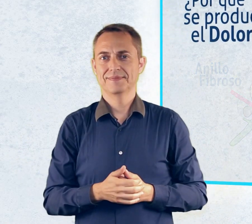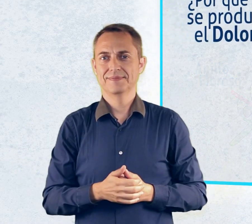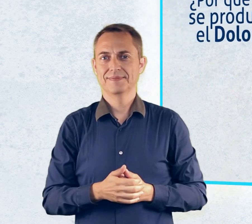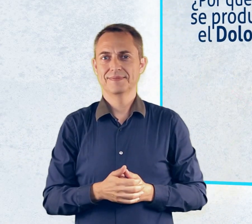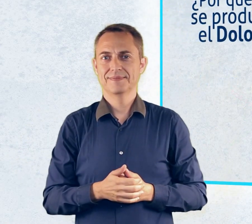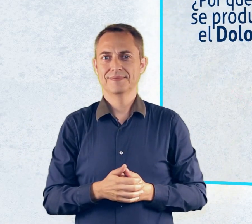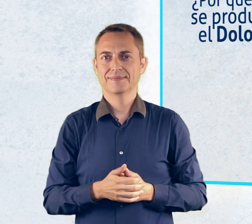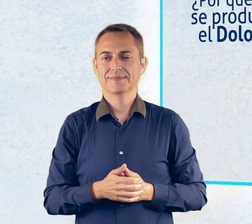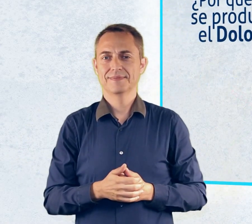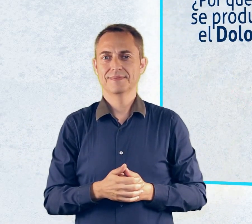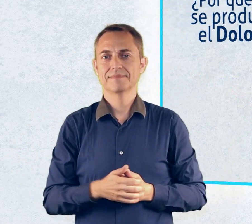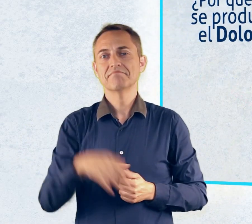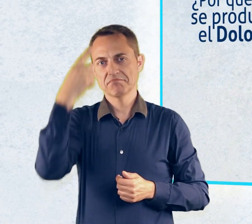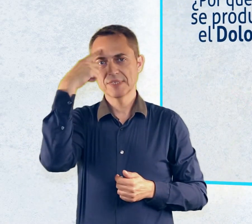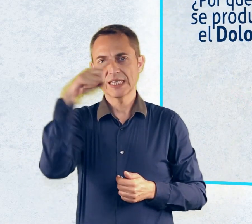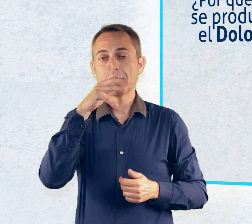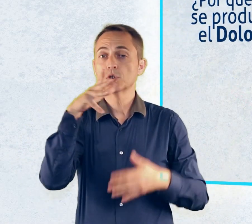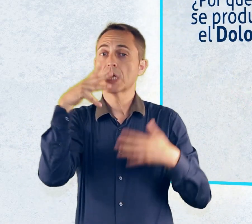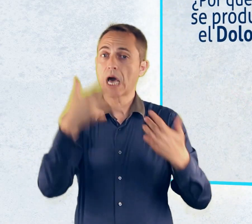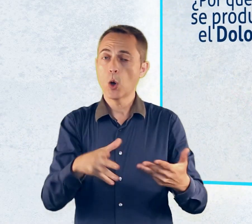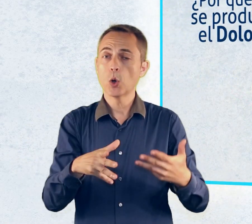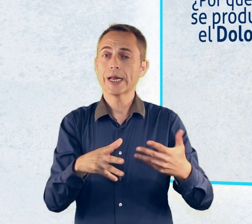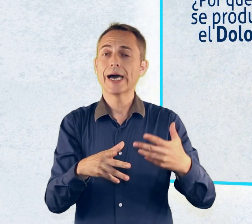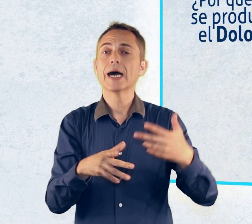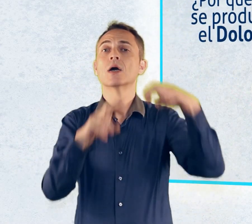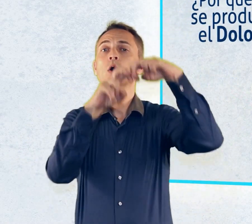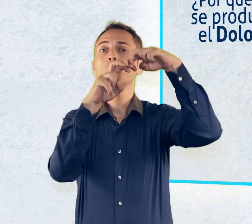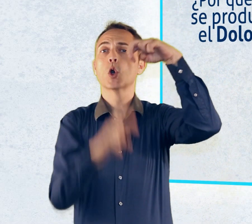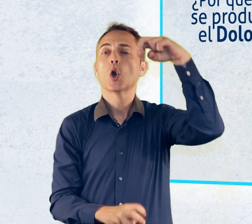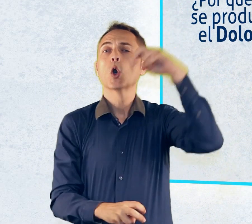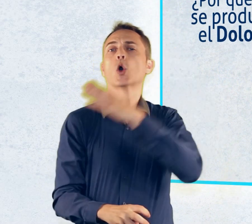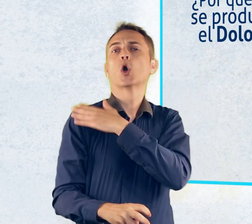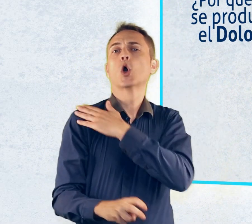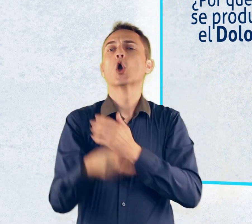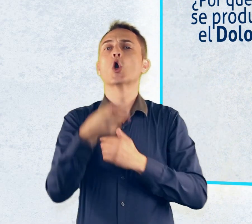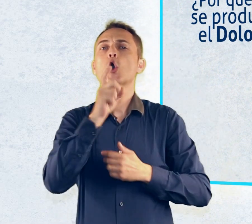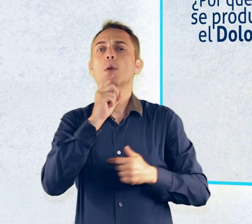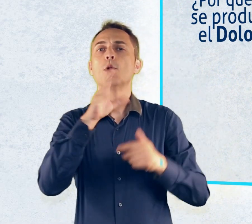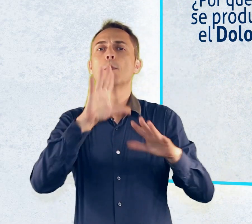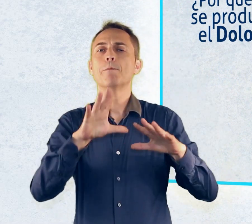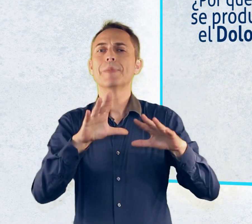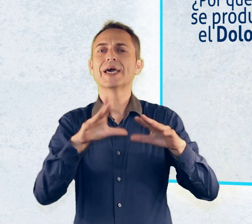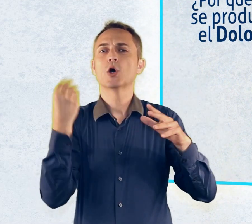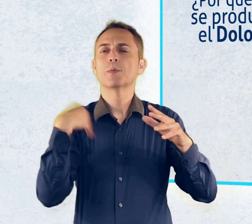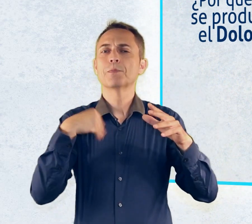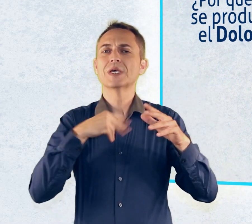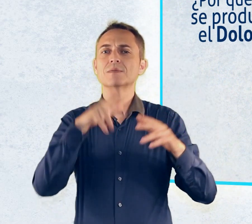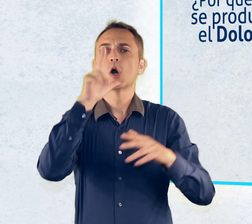Ya sabemos cómo está conformada la columna, pero ¿cómo se producen las etnias de disco desde un punto de vista anatómico?